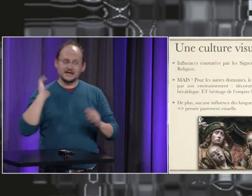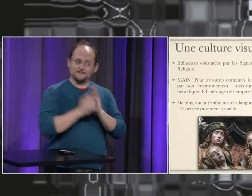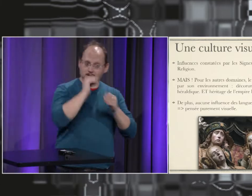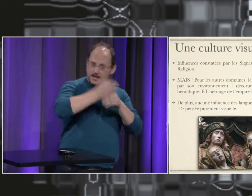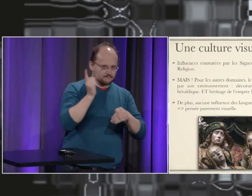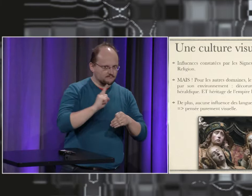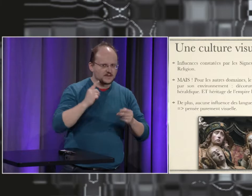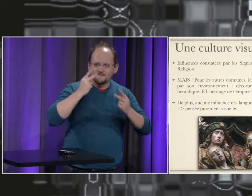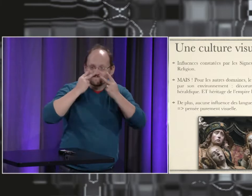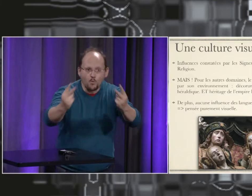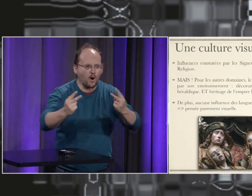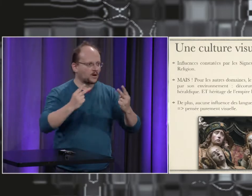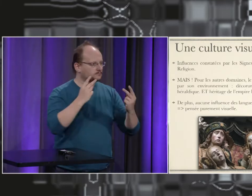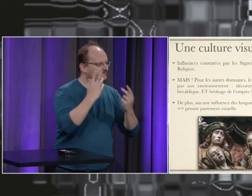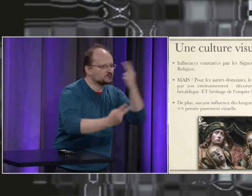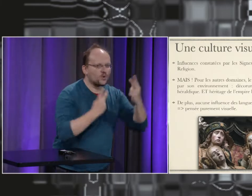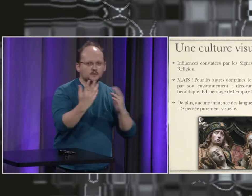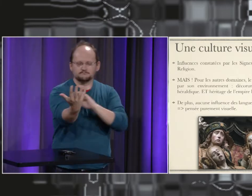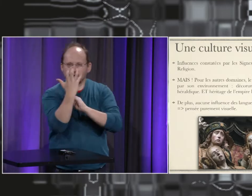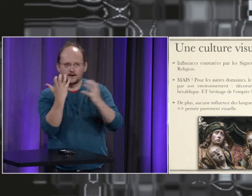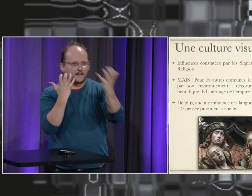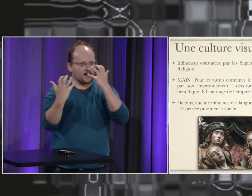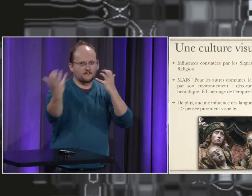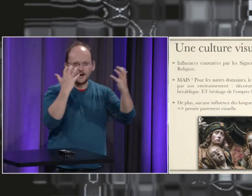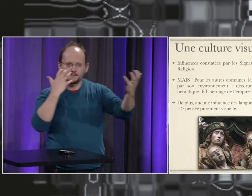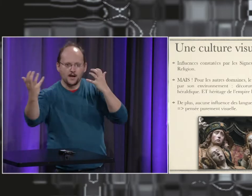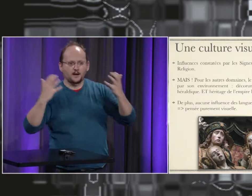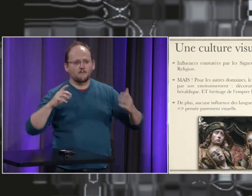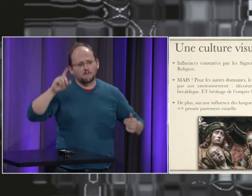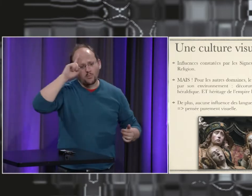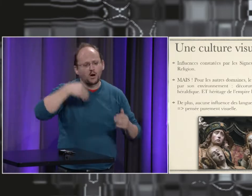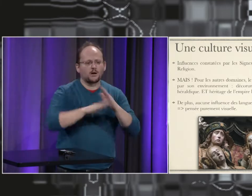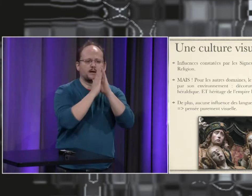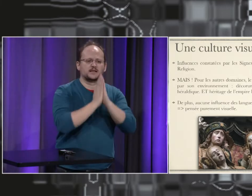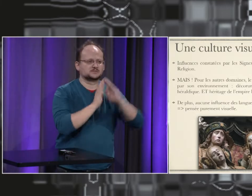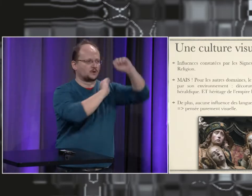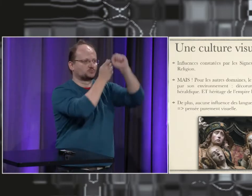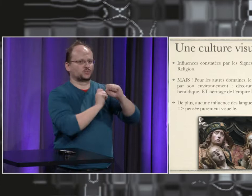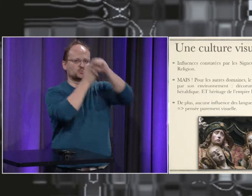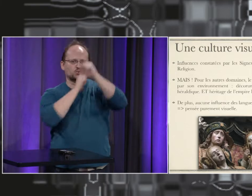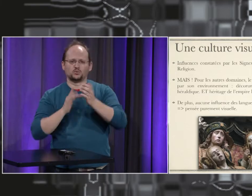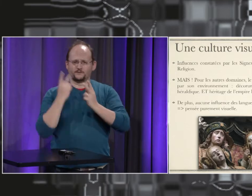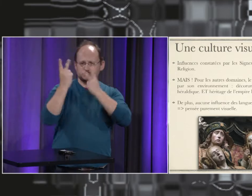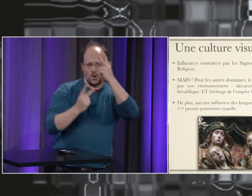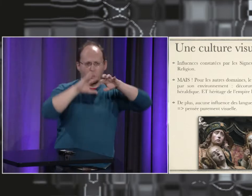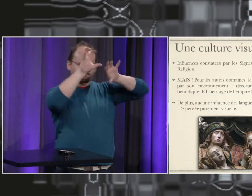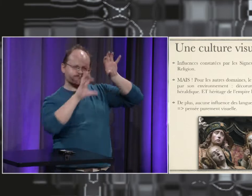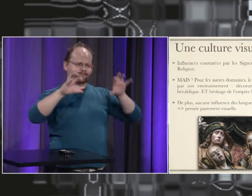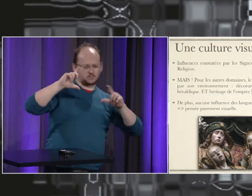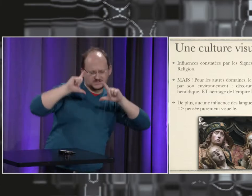culture très très sonore autour de Louis mais au Moyen-Âge les choses étaient beaucoup plus visuelles